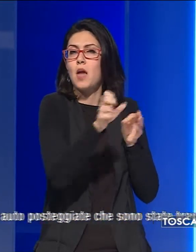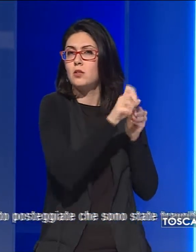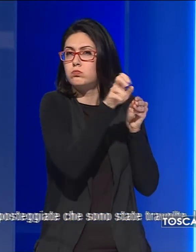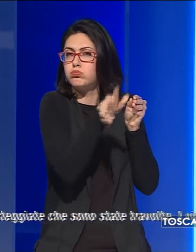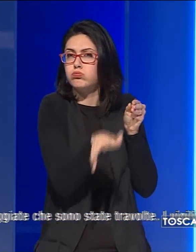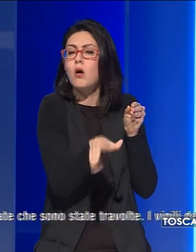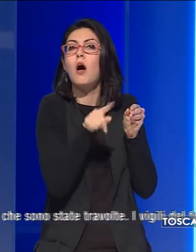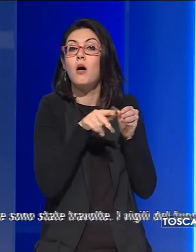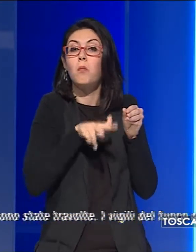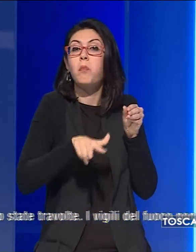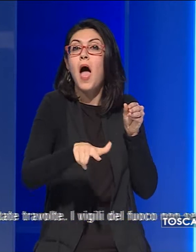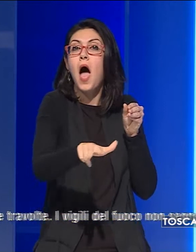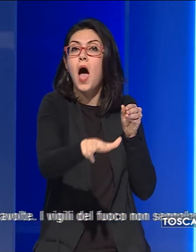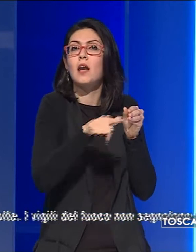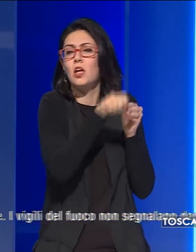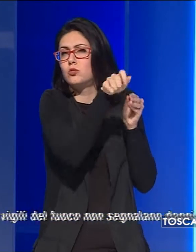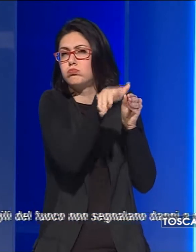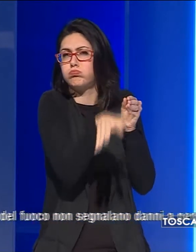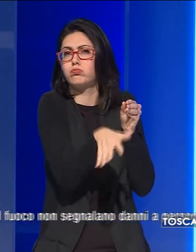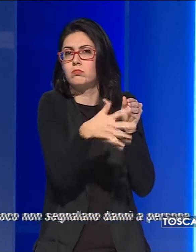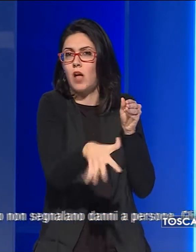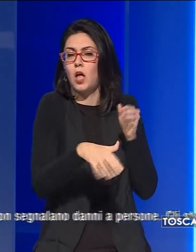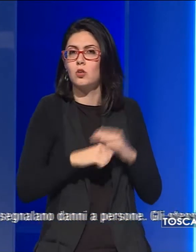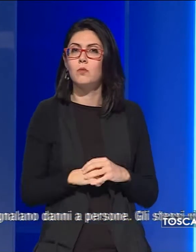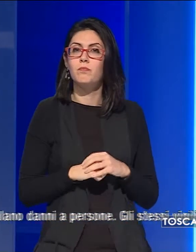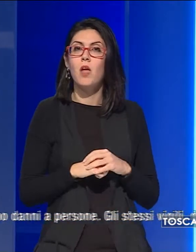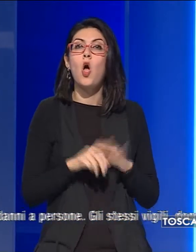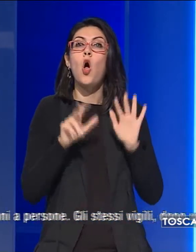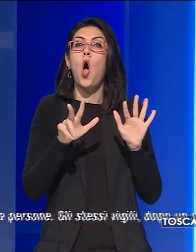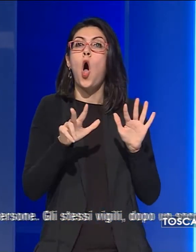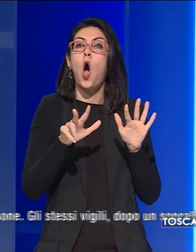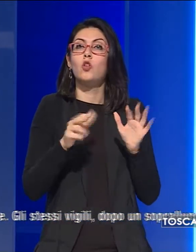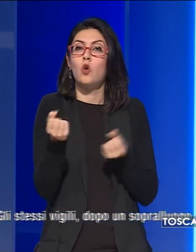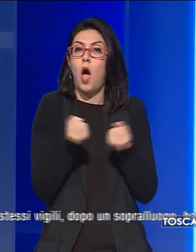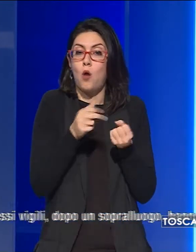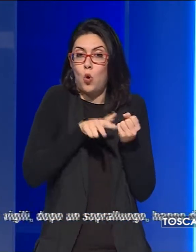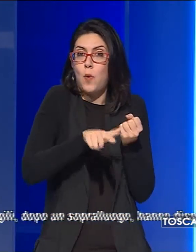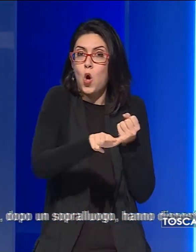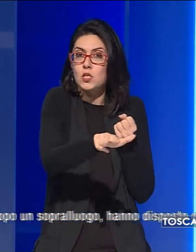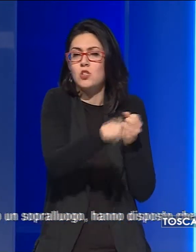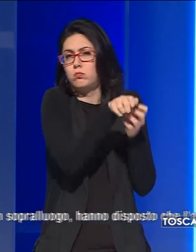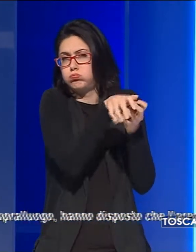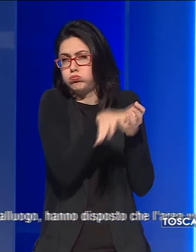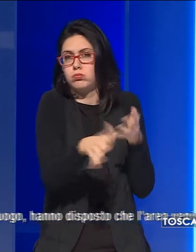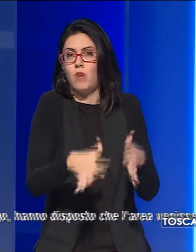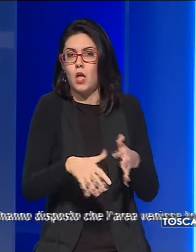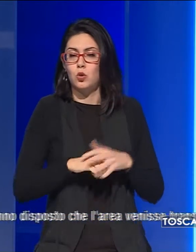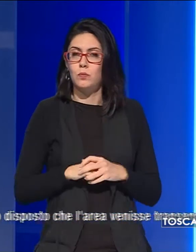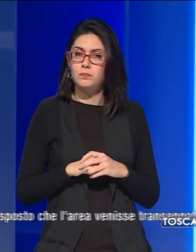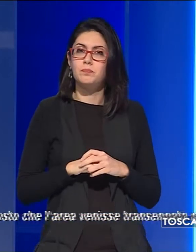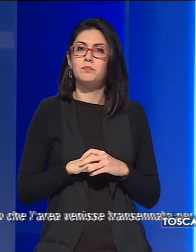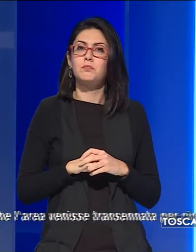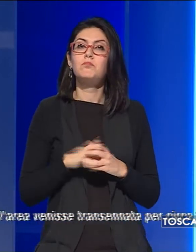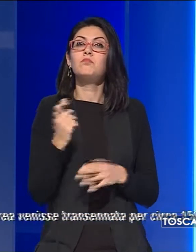finite poi sul parcheggio sottostante. Otto le auto posteggiate che sono state travolte. I